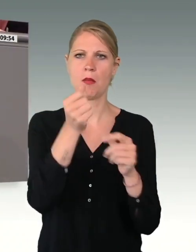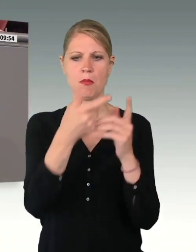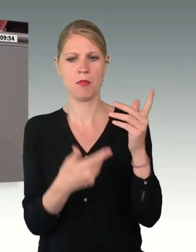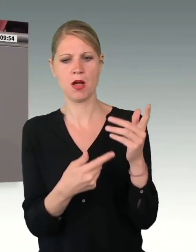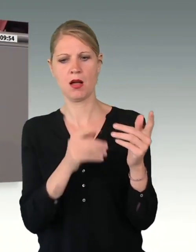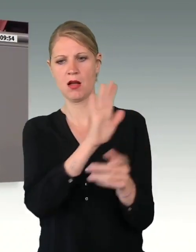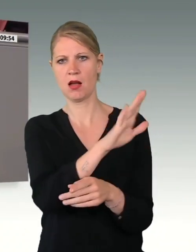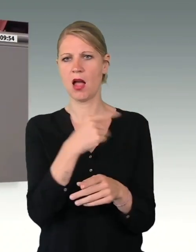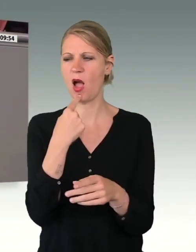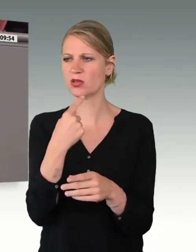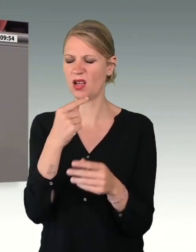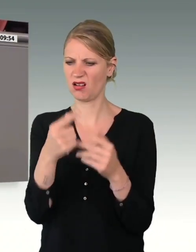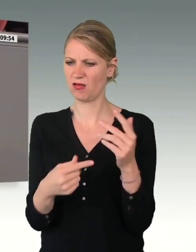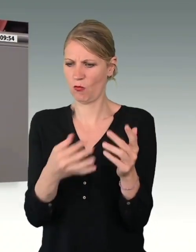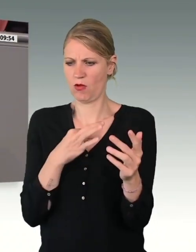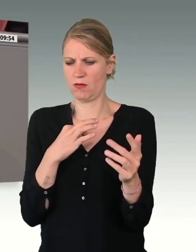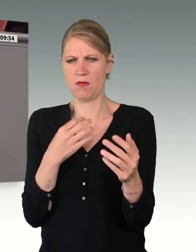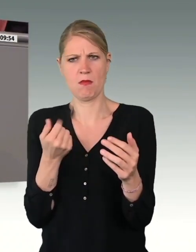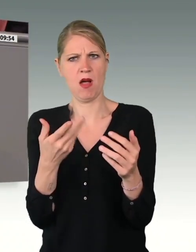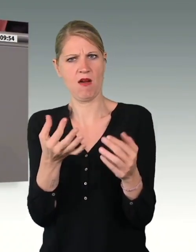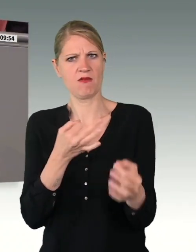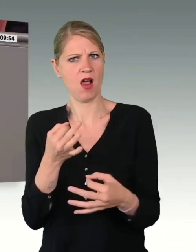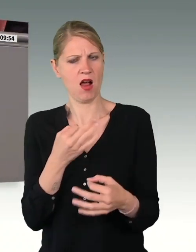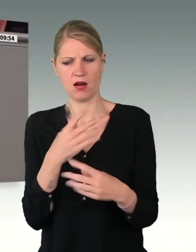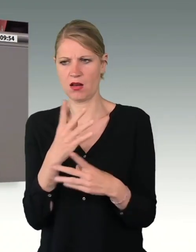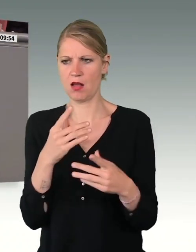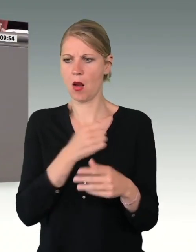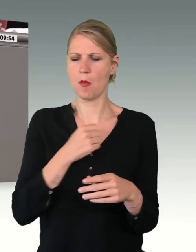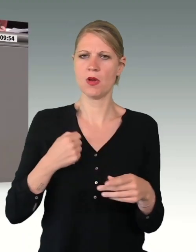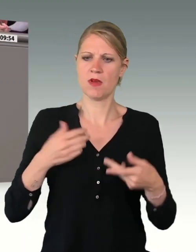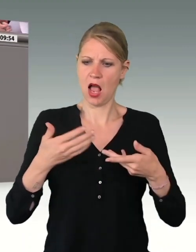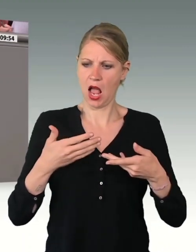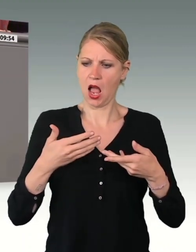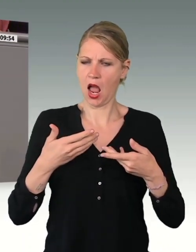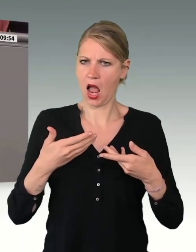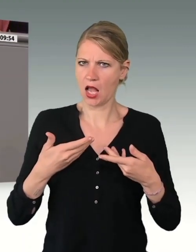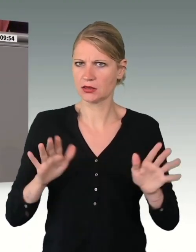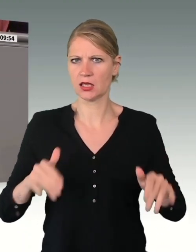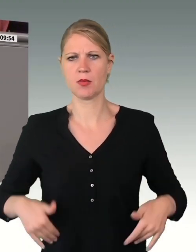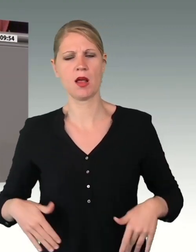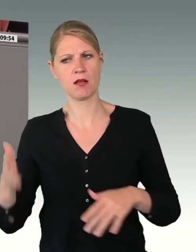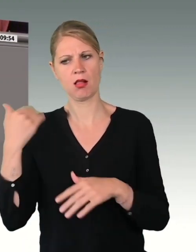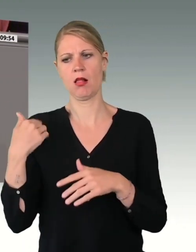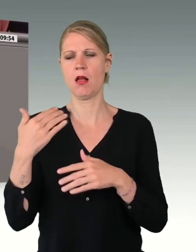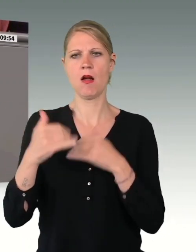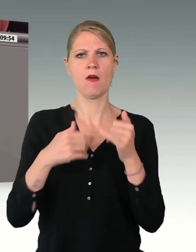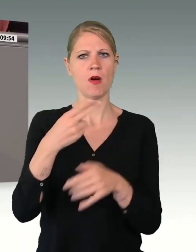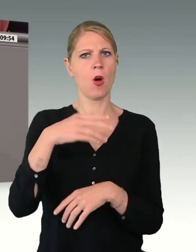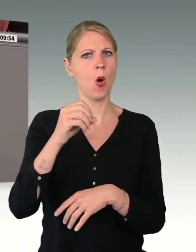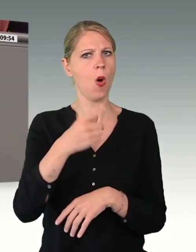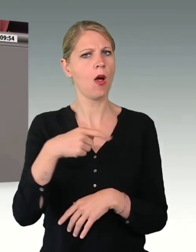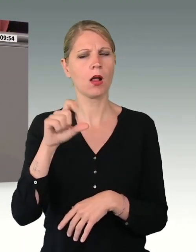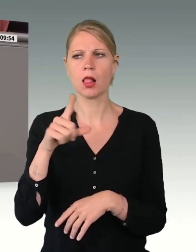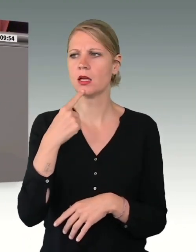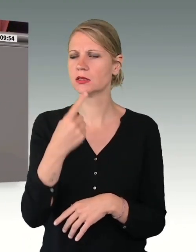Wehrbeauftragten einige Fragen auf. Die Bundeswehr ist einsatzbereit, sagte Frau Högl bei der Vorstellung des Berichts. Das klingt ja